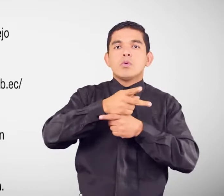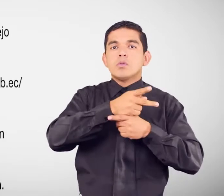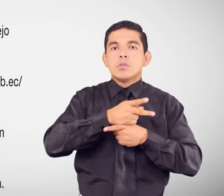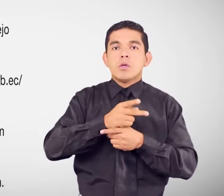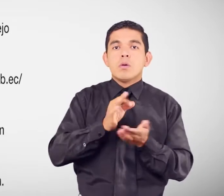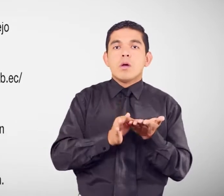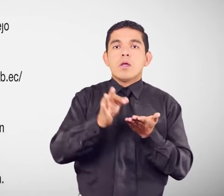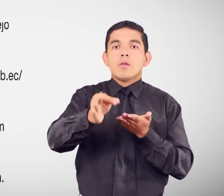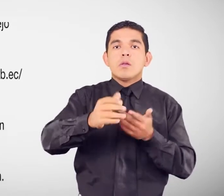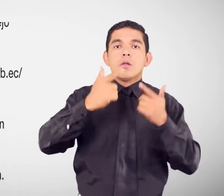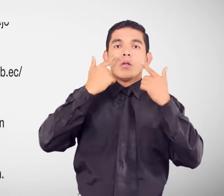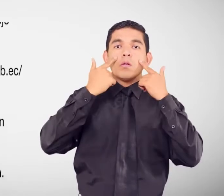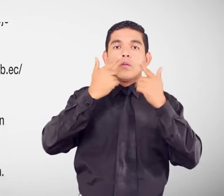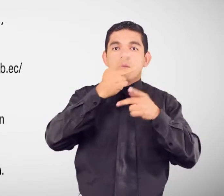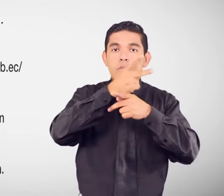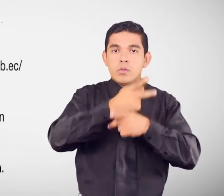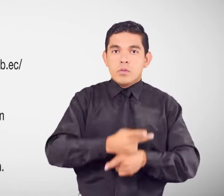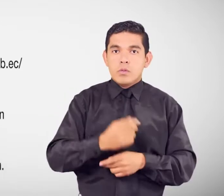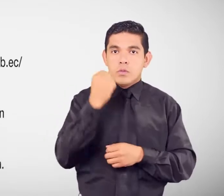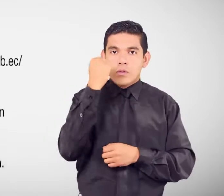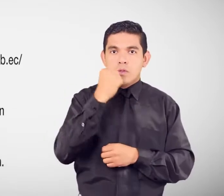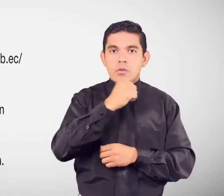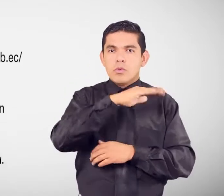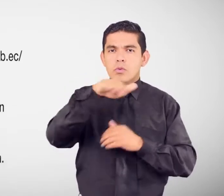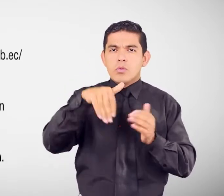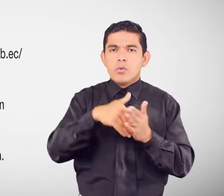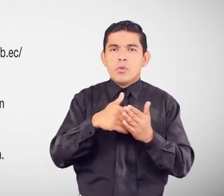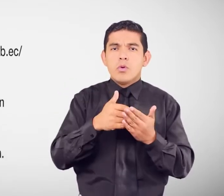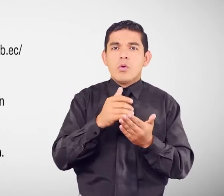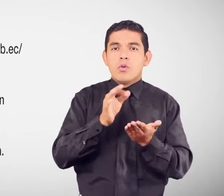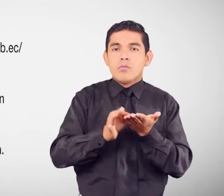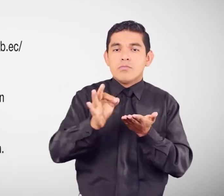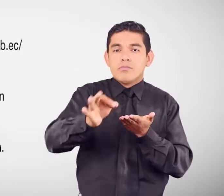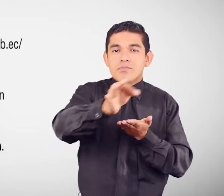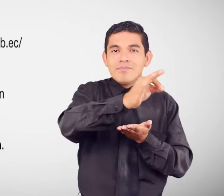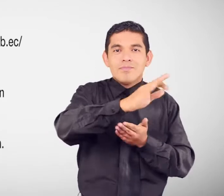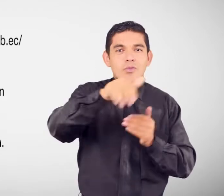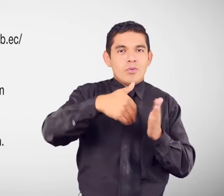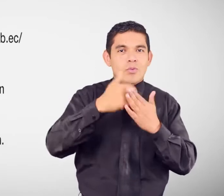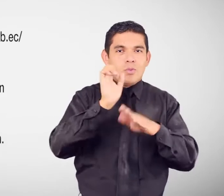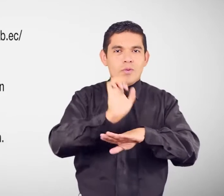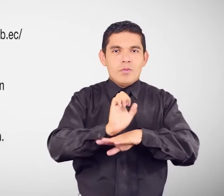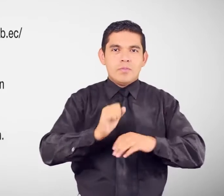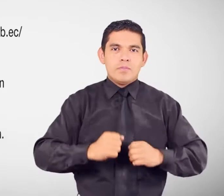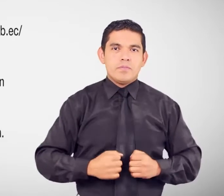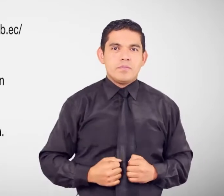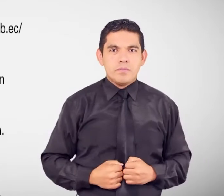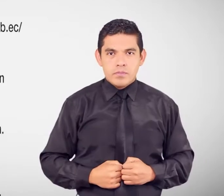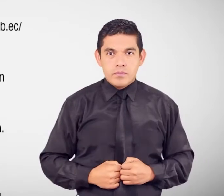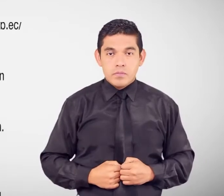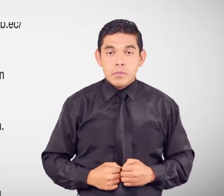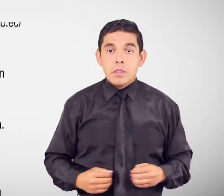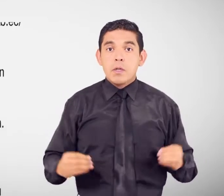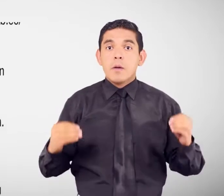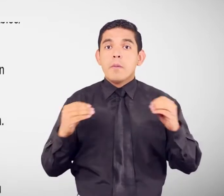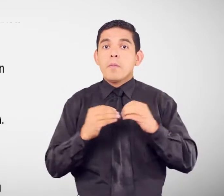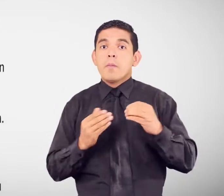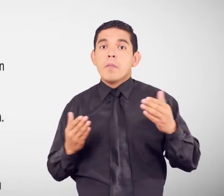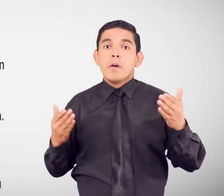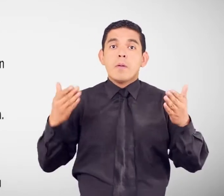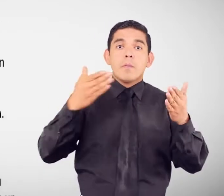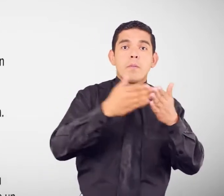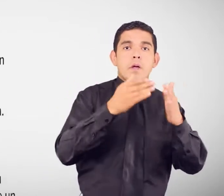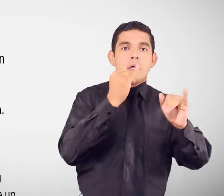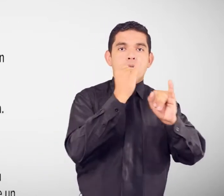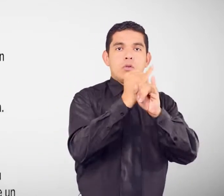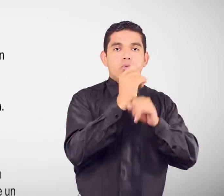protección de derechos distribuidos en todos los cantones a nivel nacional. Se deberá acudir a una sola